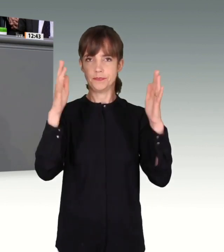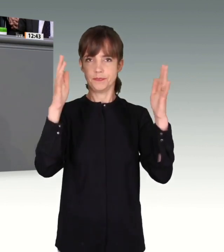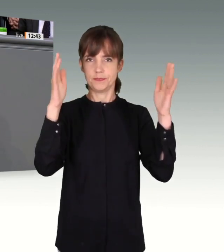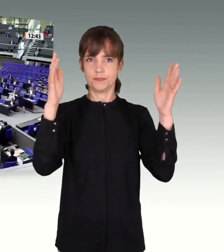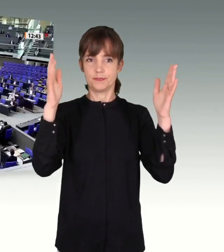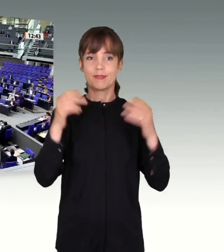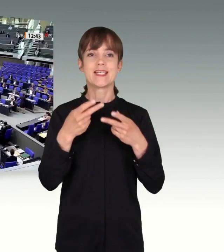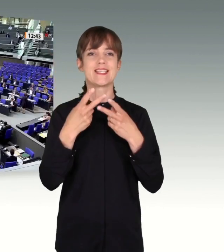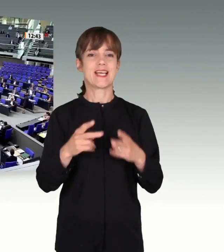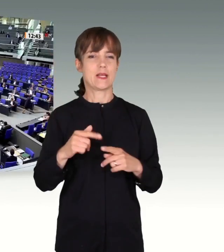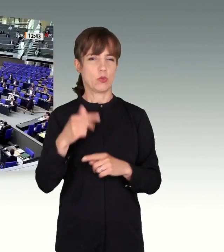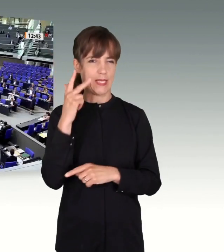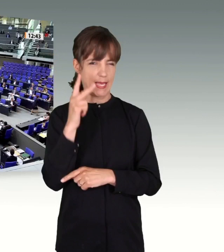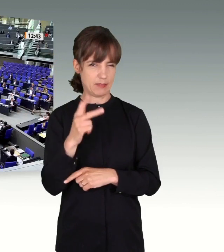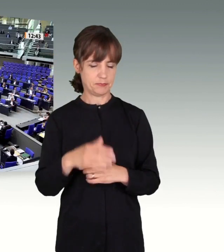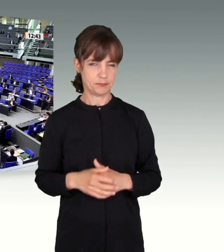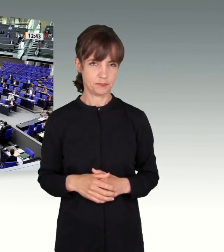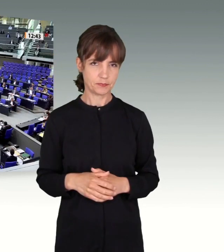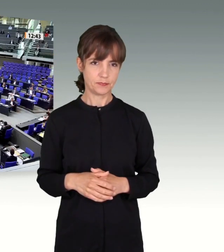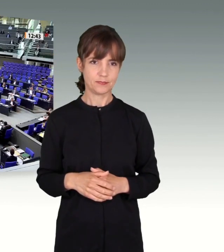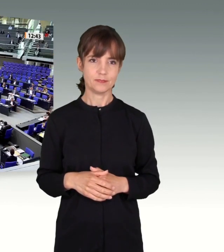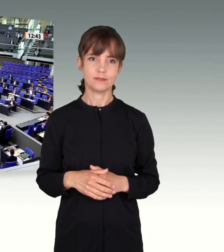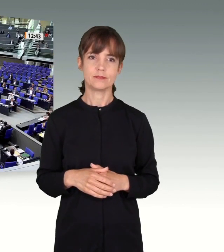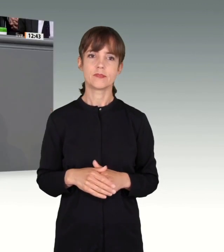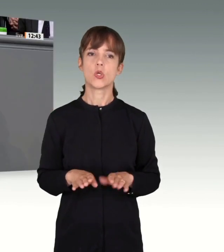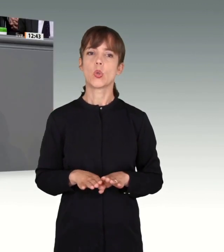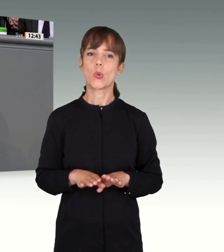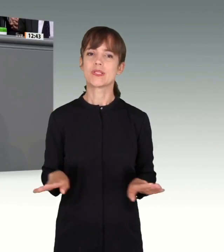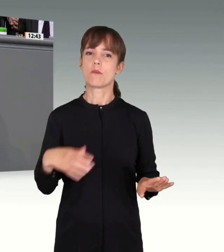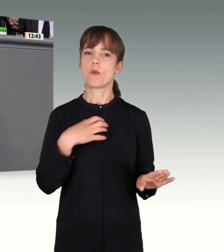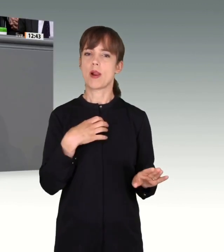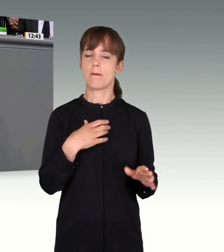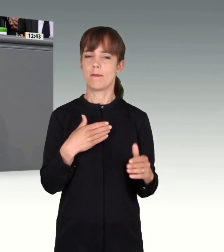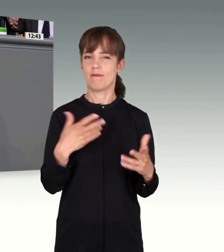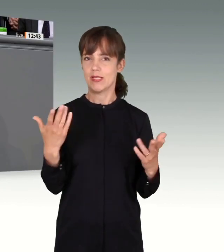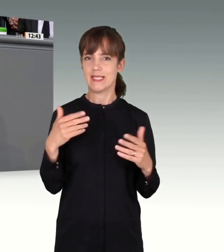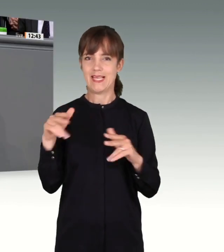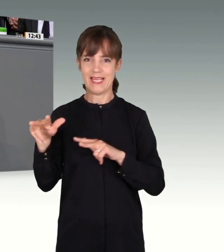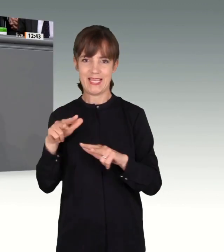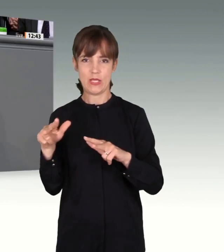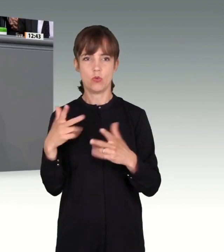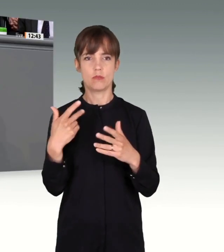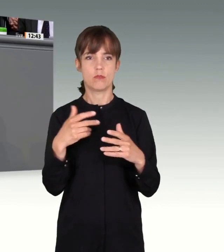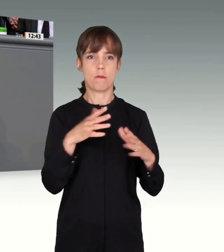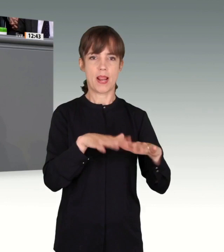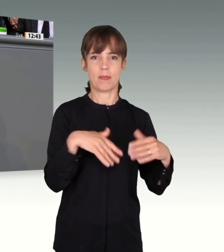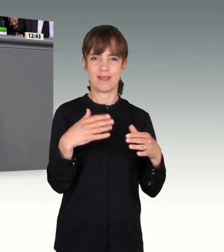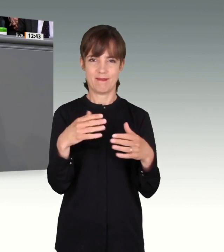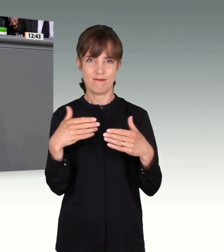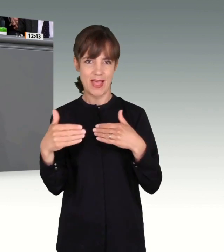Sehr geehrte Damen und Herren, das grundsätzliche Problem des Verhältnisses der Regierung zum Parlament im Zusammenhang mit